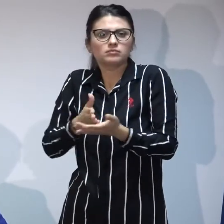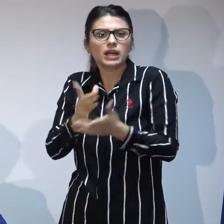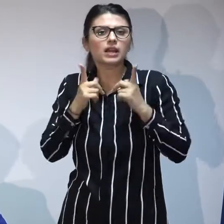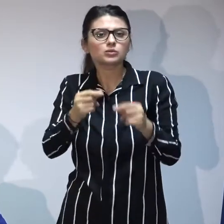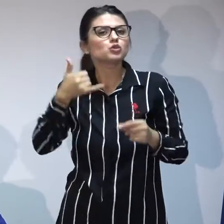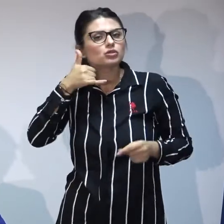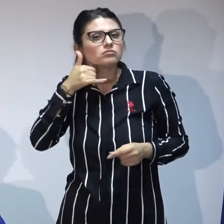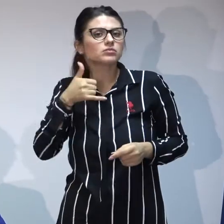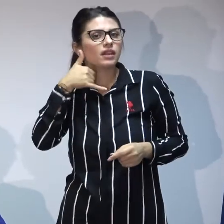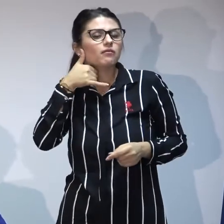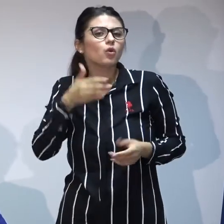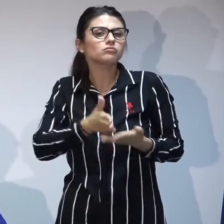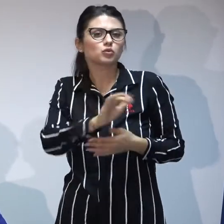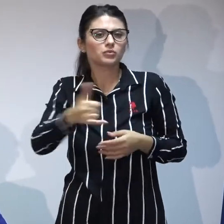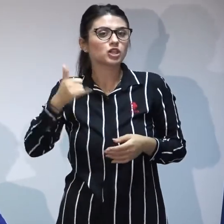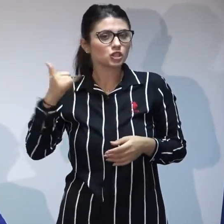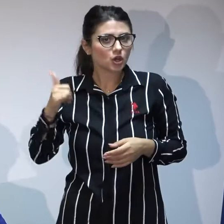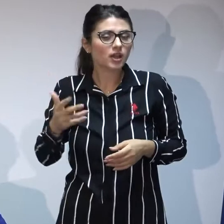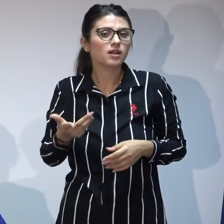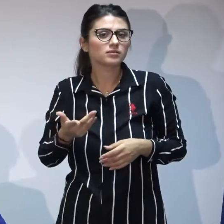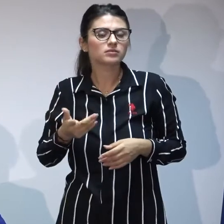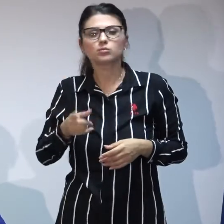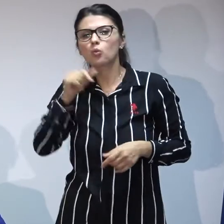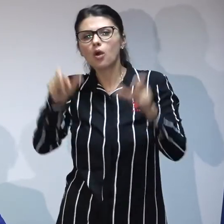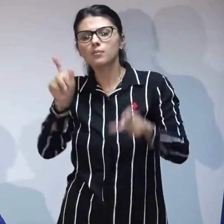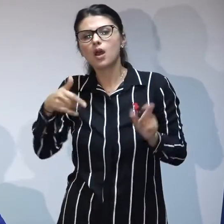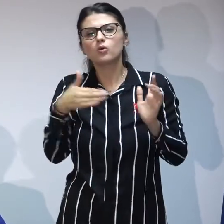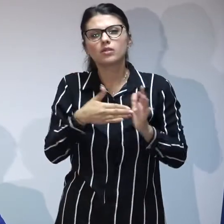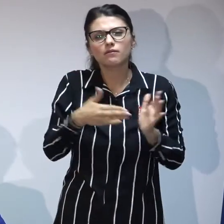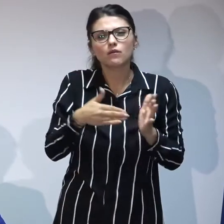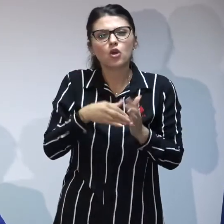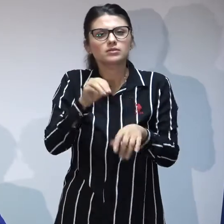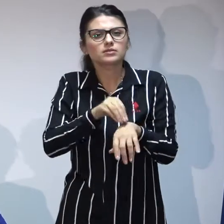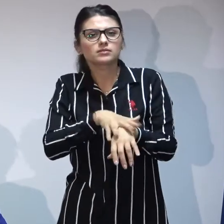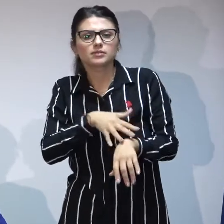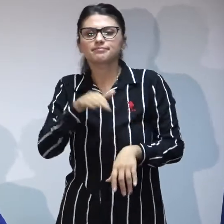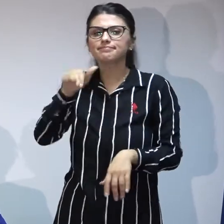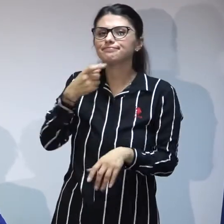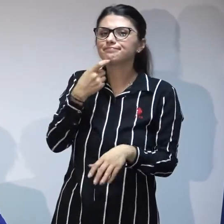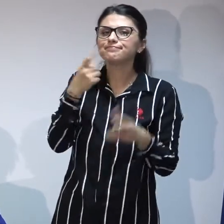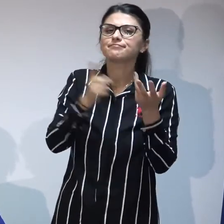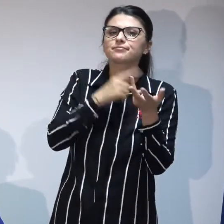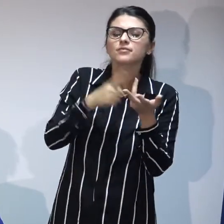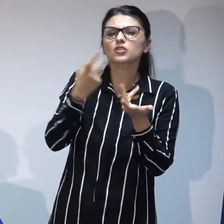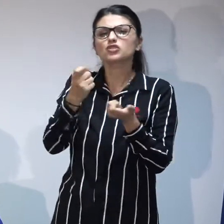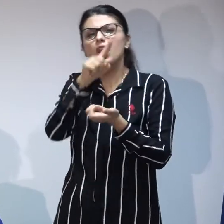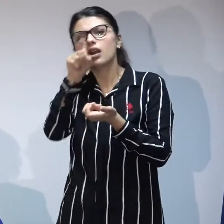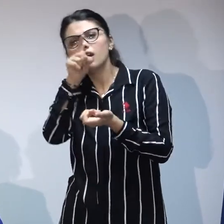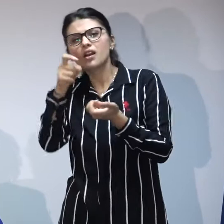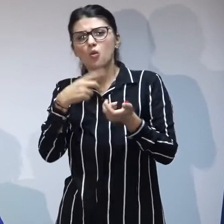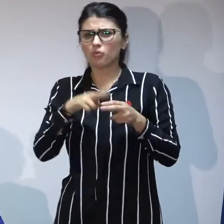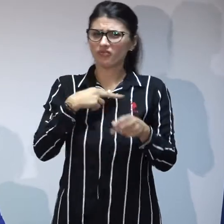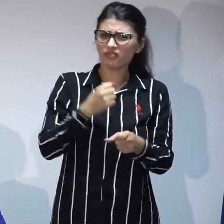oamenilor care au nevoia simt nevoia de consiliere sau au nevoie de îndrumare pe zona